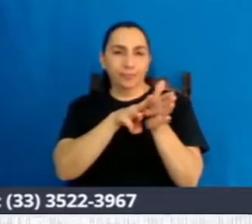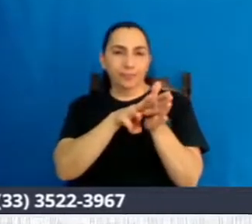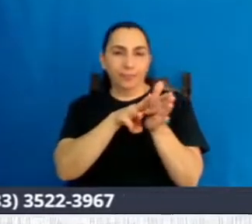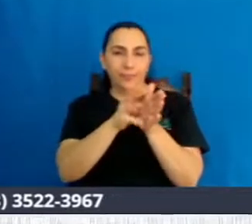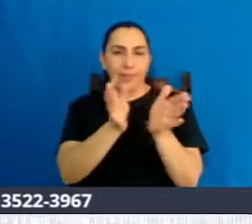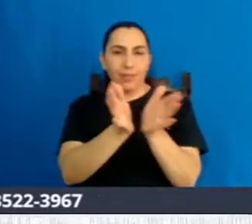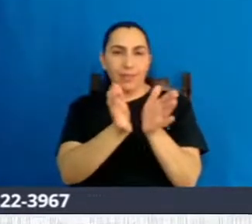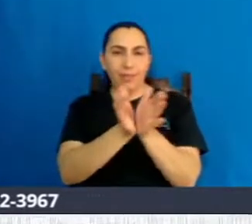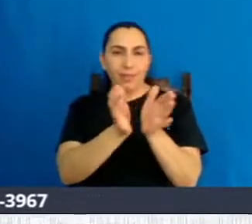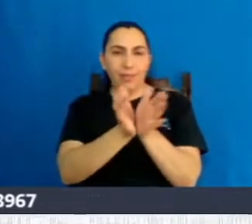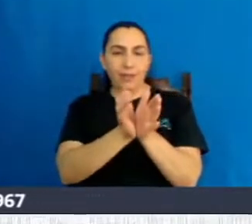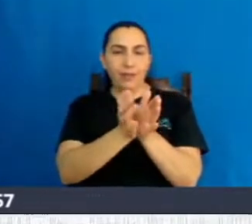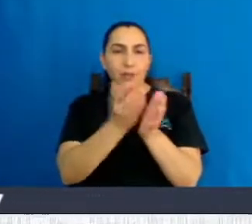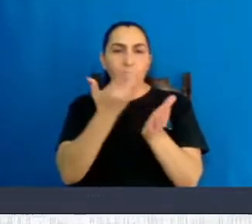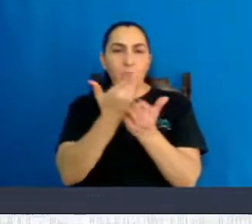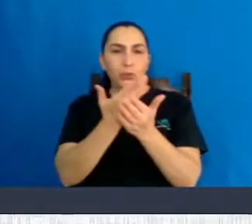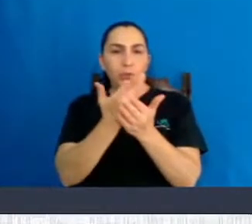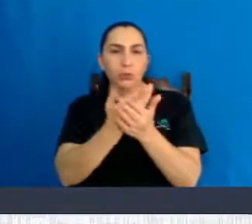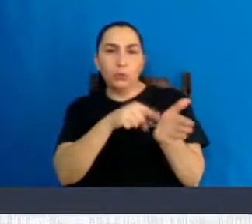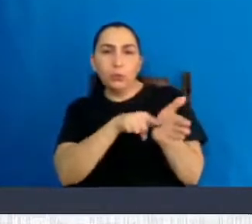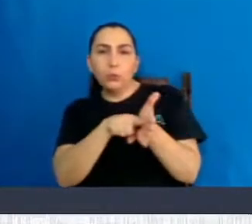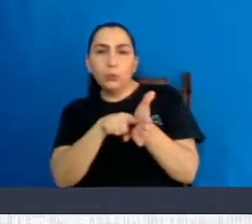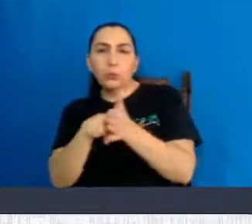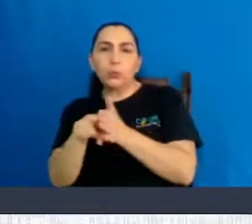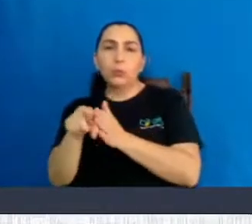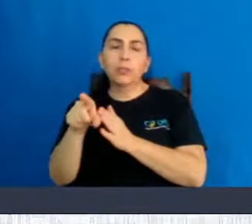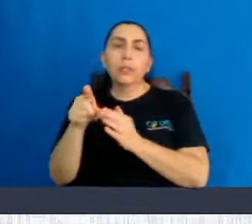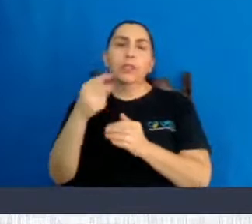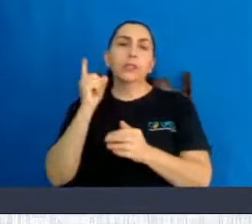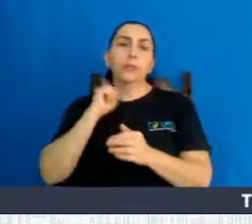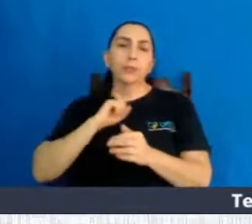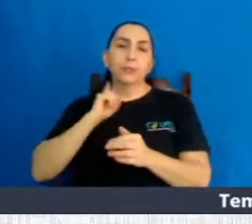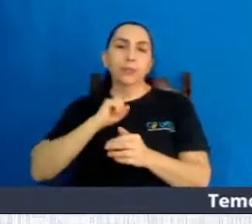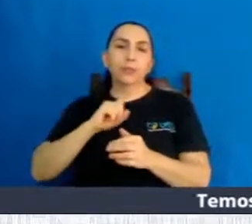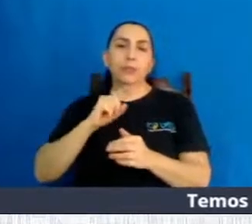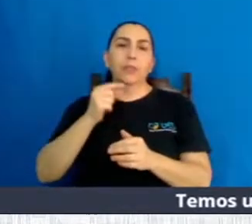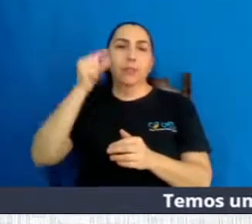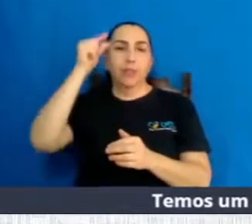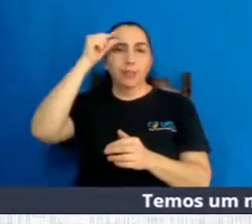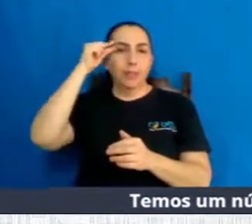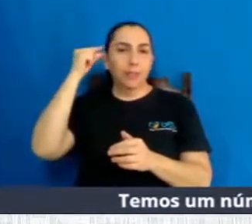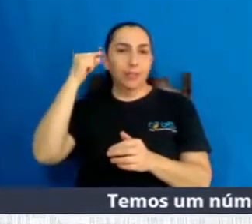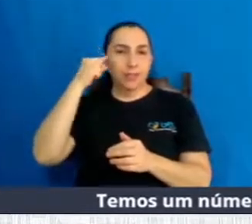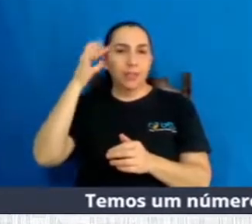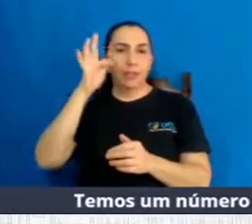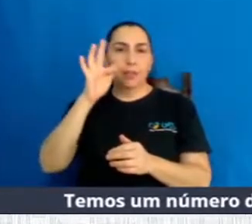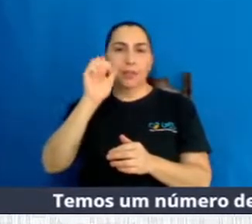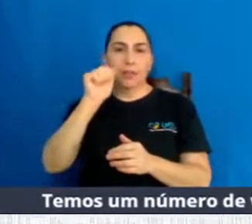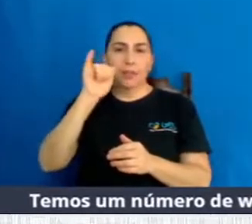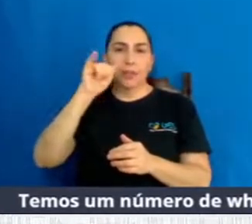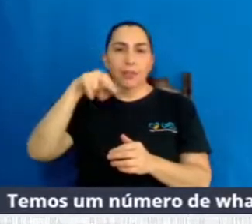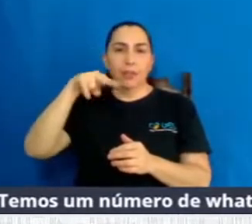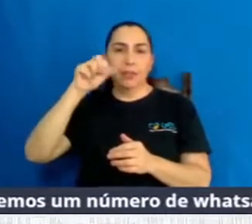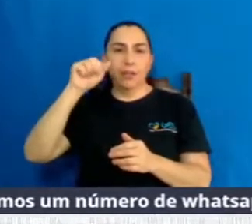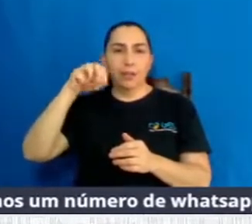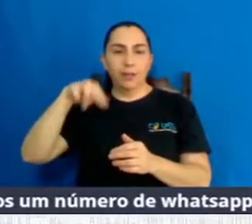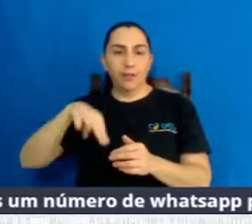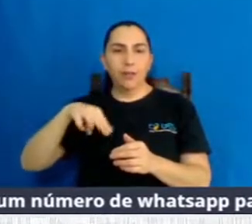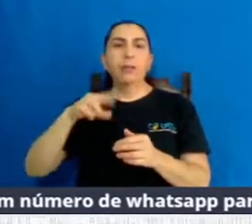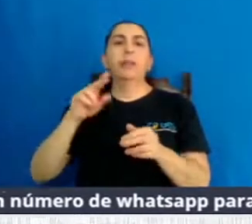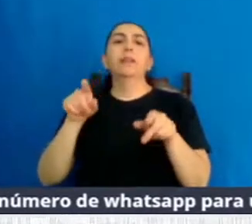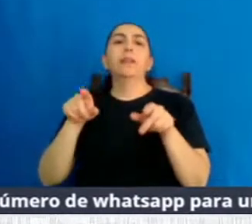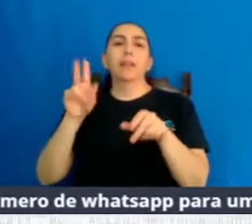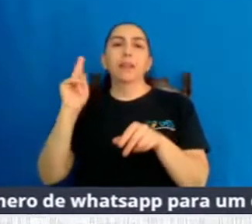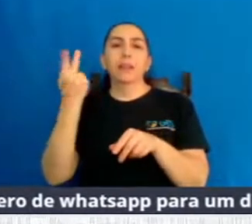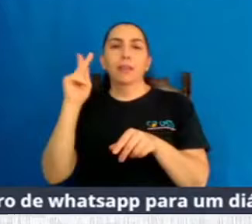espíritas, de surdos espíritas, aí de Minas Gerais, a Tainan e a Eliane, que foram tão competentes aí na tradução,